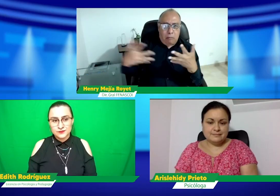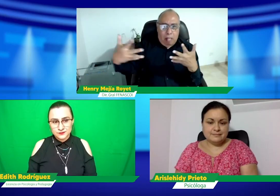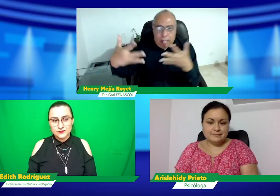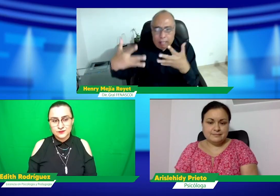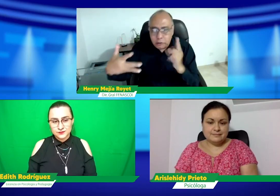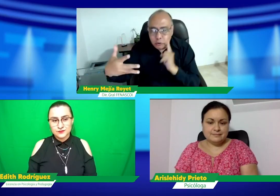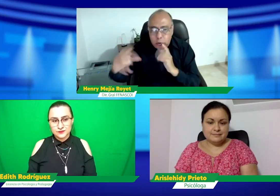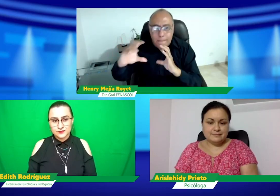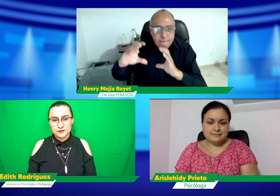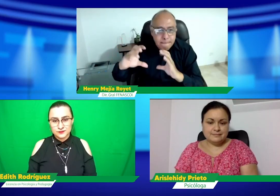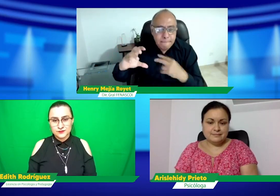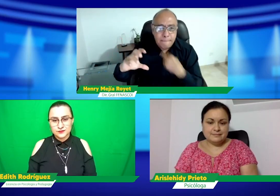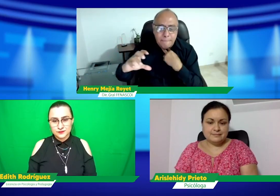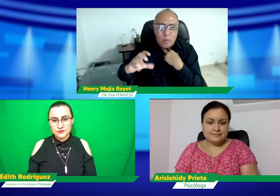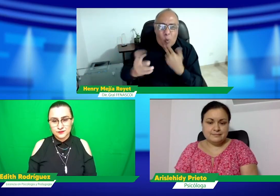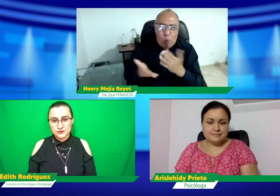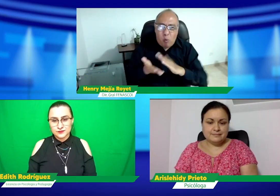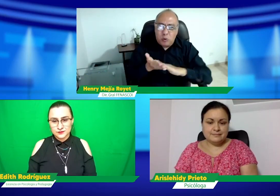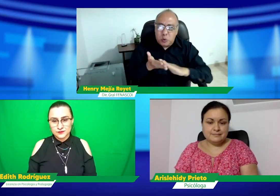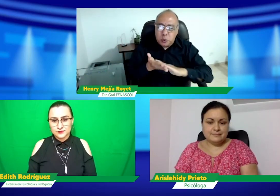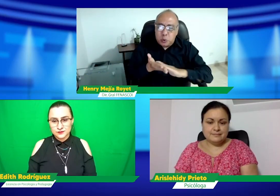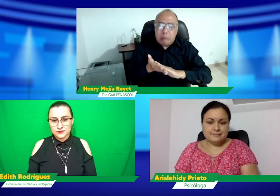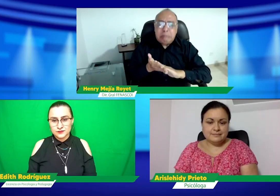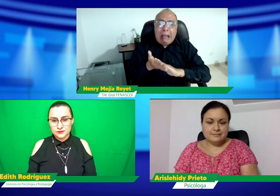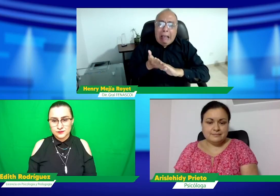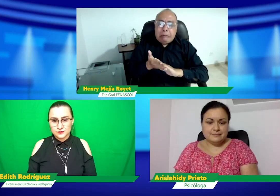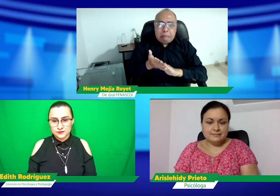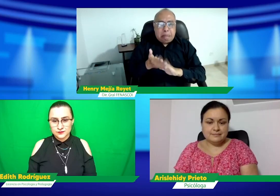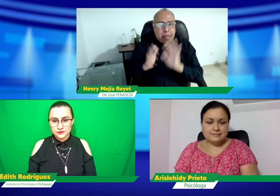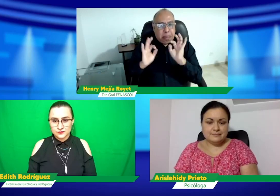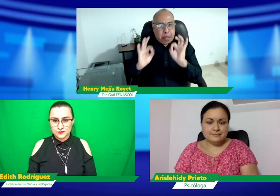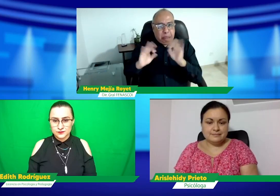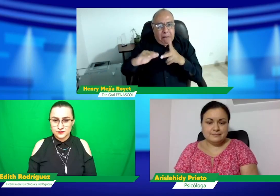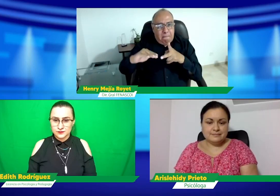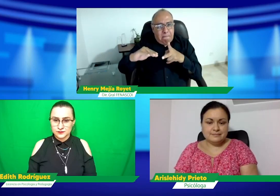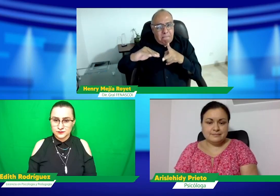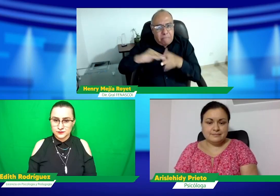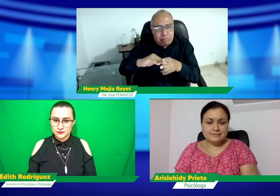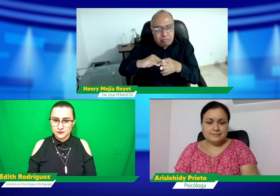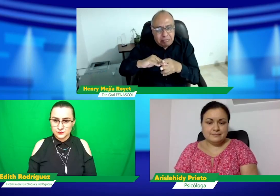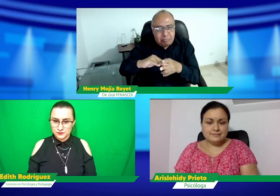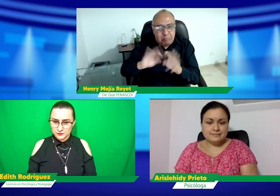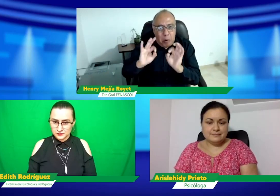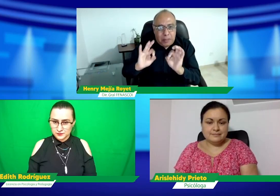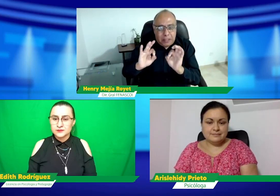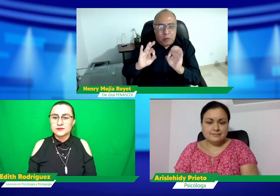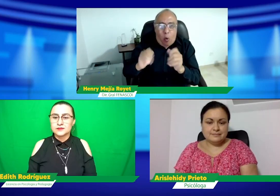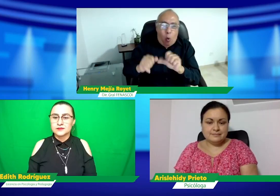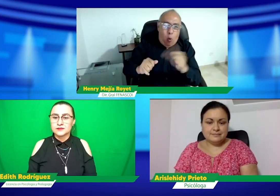cuentan con líneas especializadas de atención psicológica, pero muchas veces este tipo de líneas no